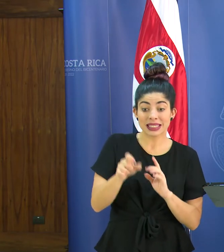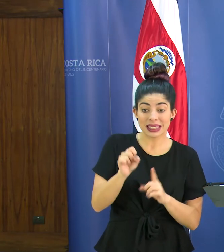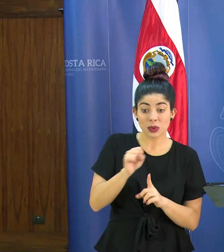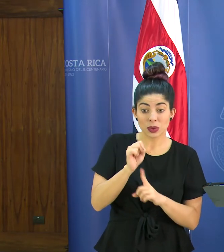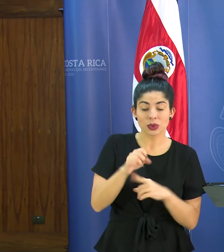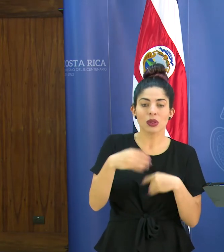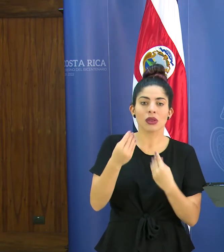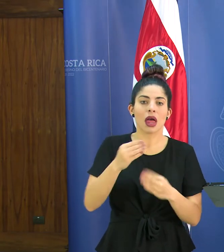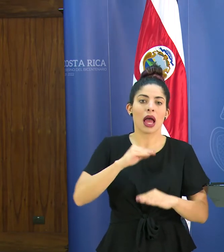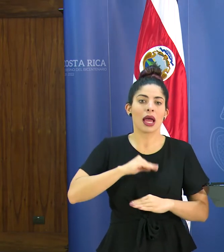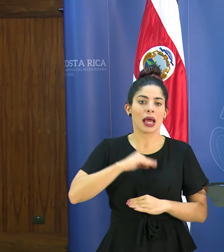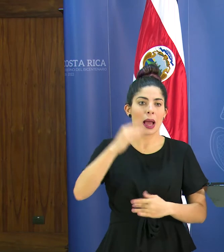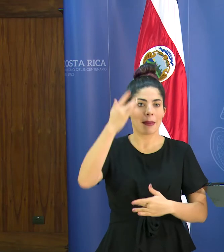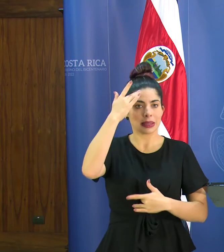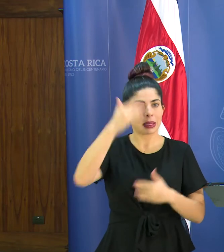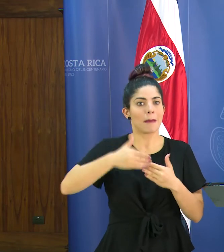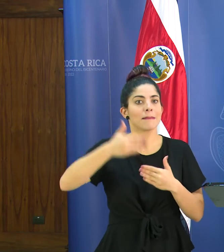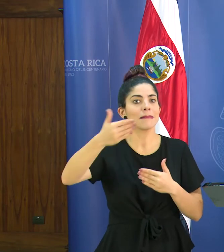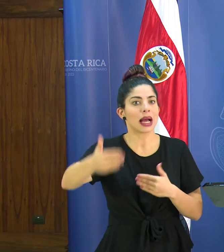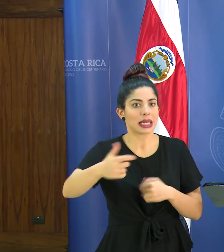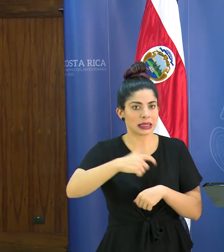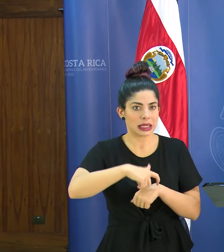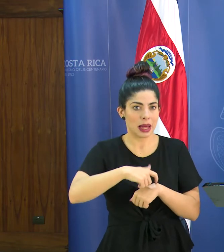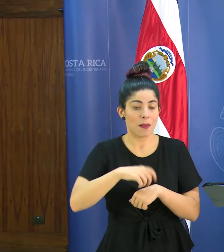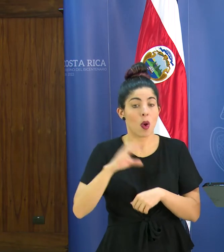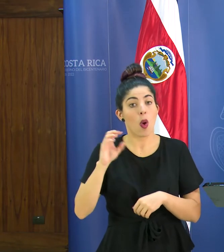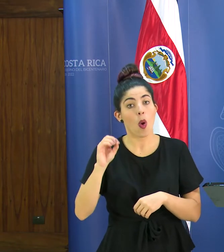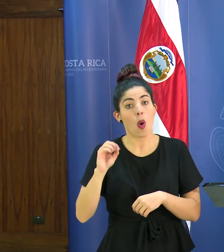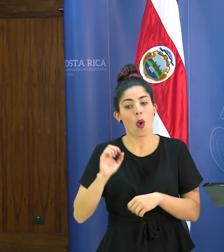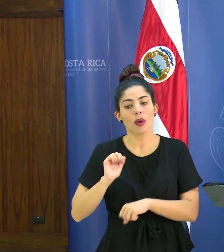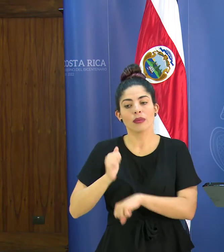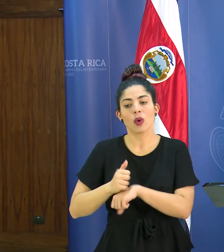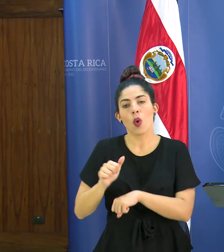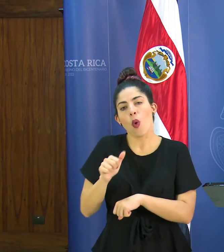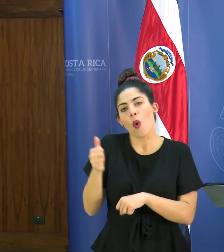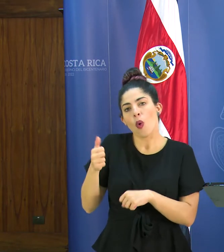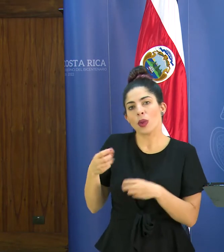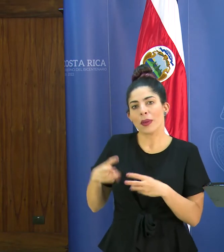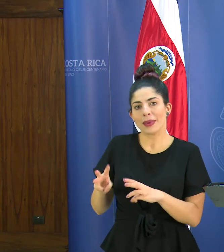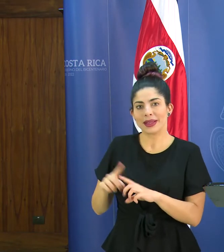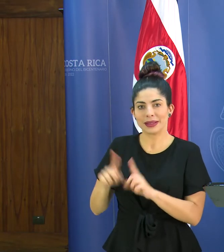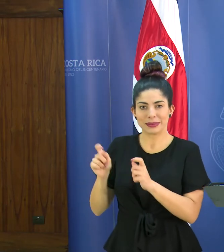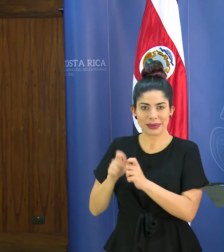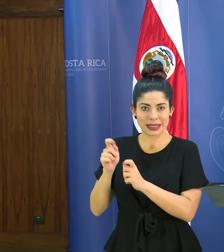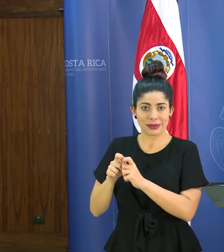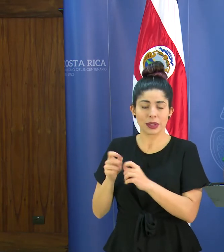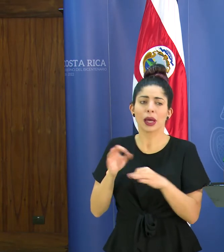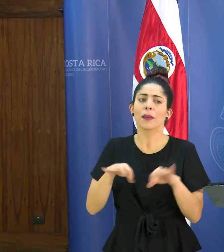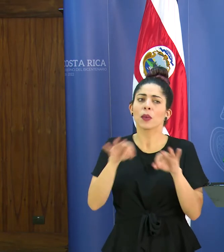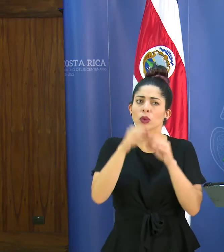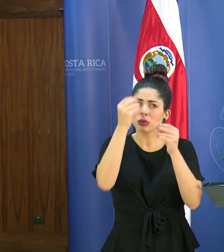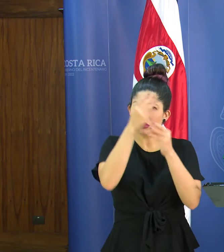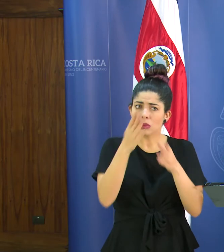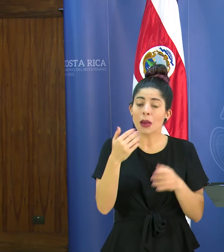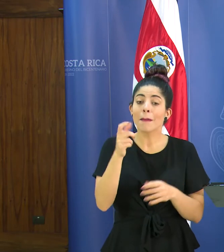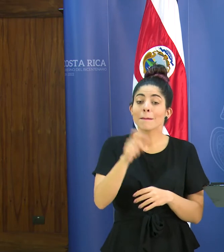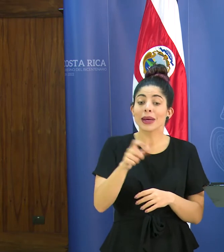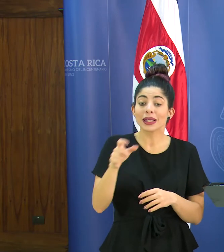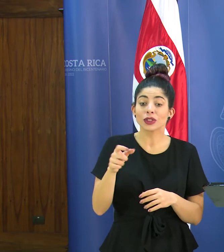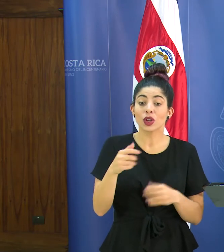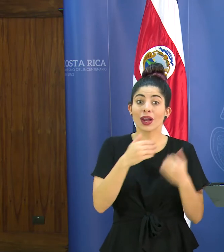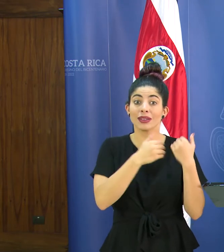incapacidad tal como se tiene concebida o si tiene que generar un lineamiento específico también hay que decirlo entran las personas